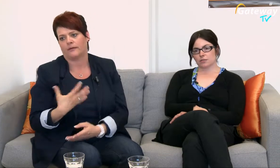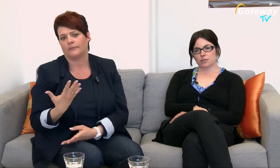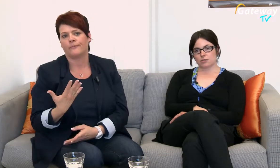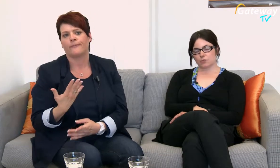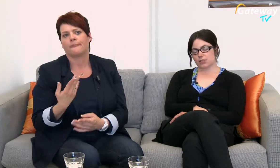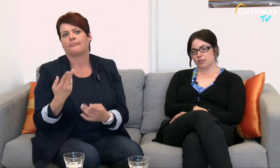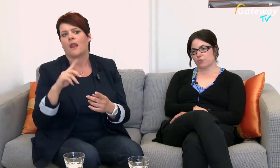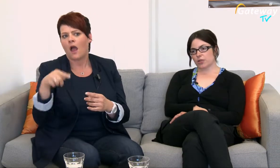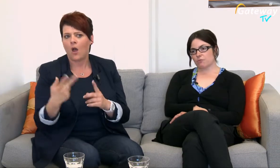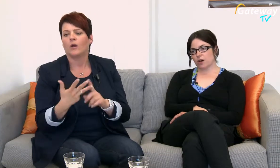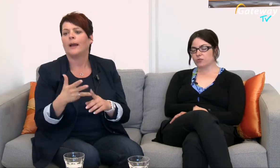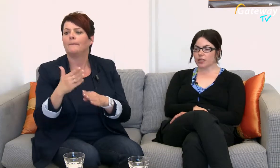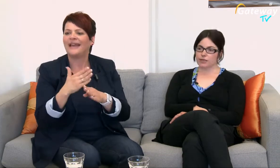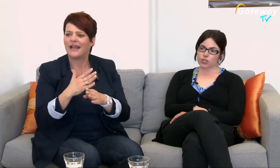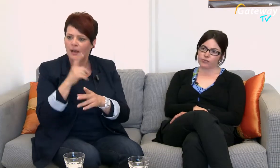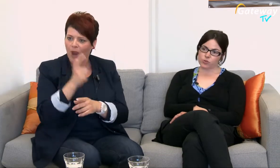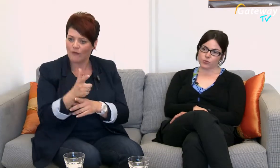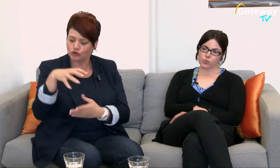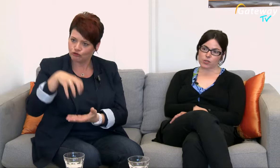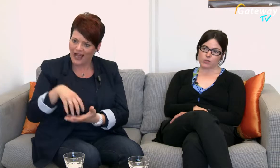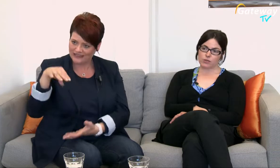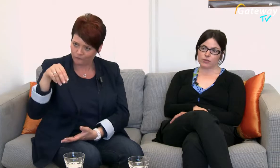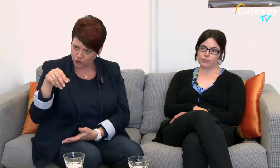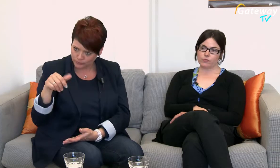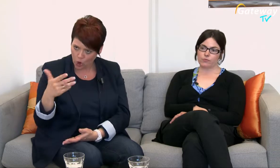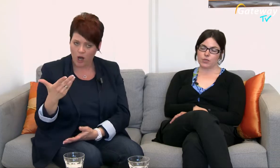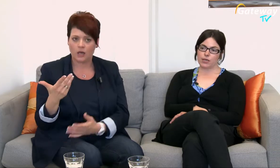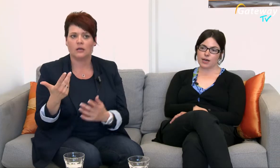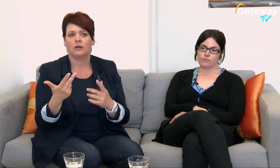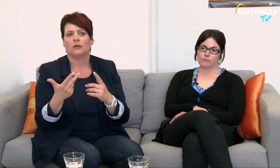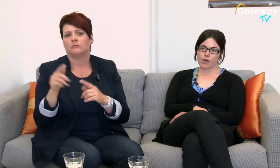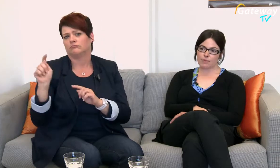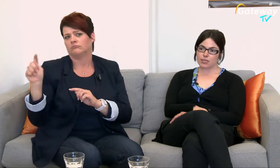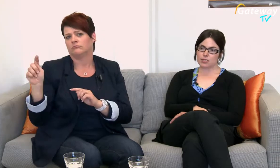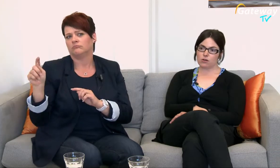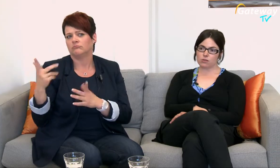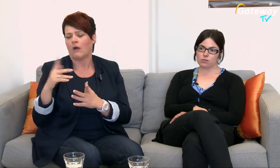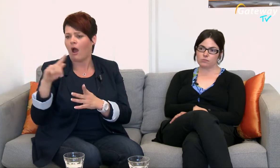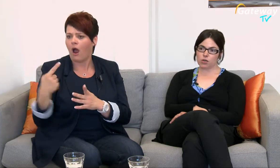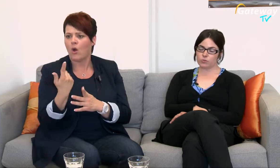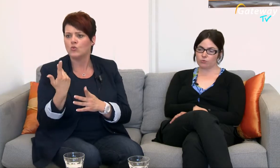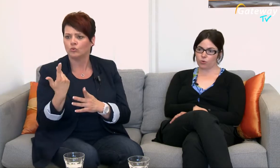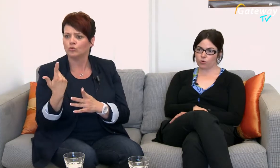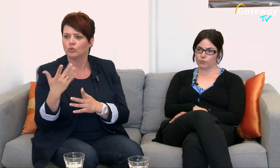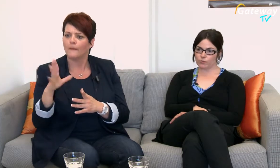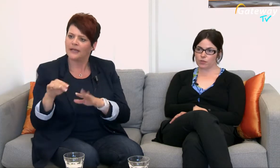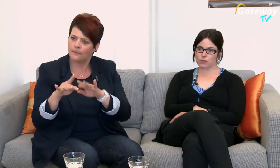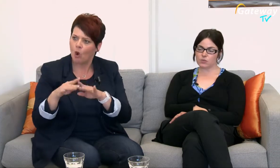gibt es den Behindertenbeauftragten der Stadt Würzburg Hier arbeite ich auch mit dem Büro des